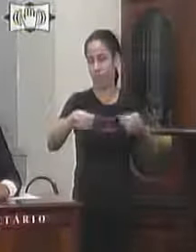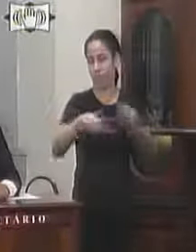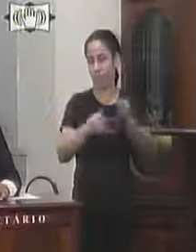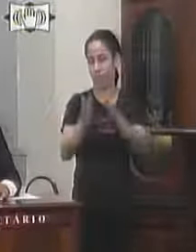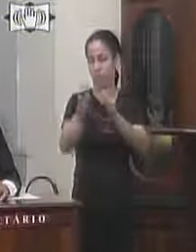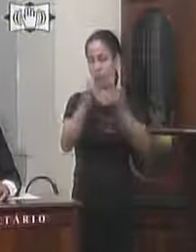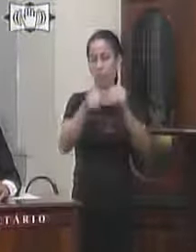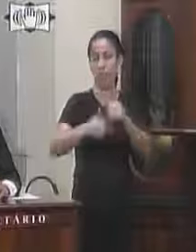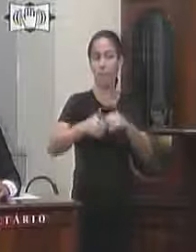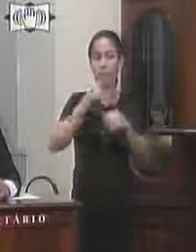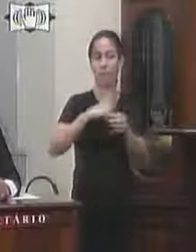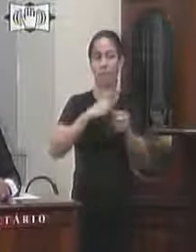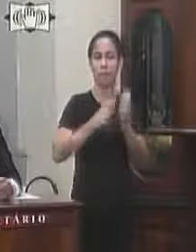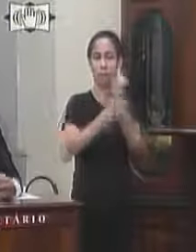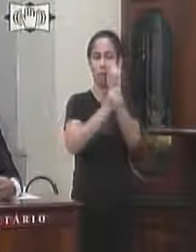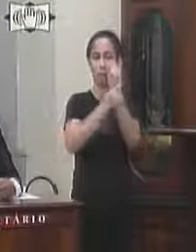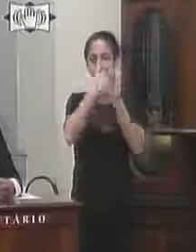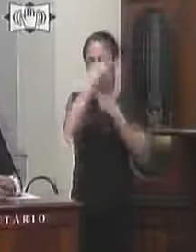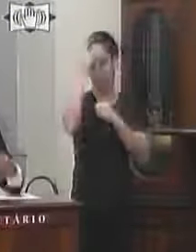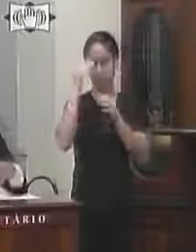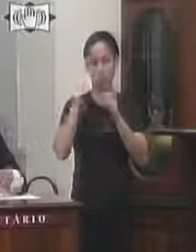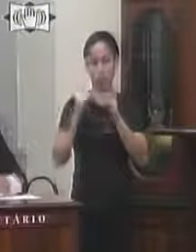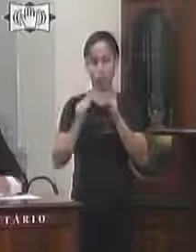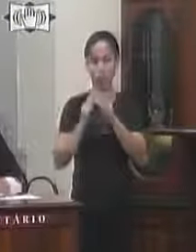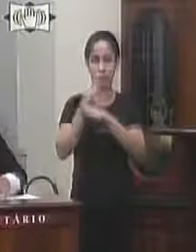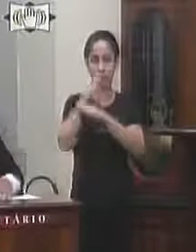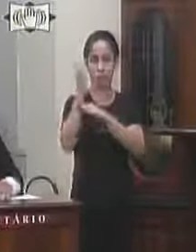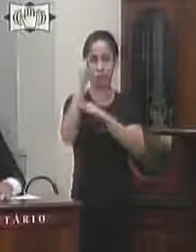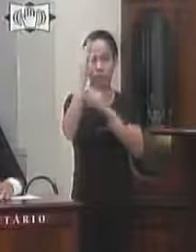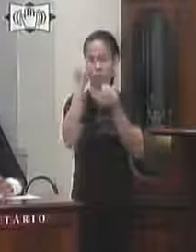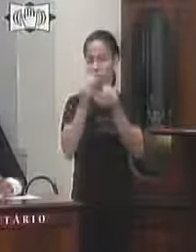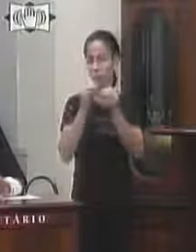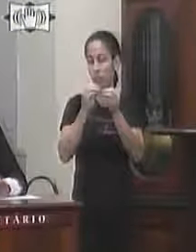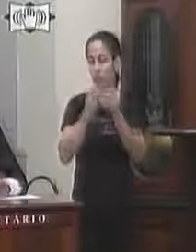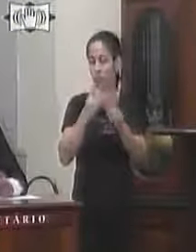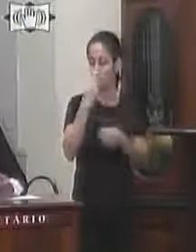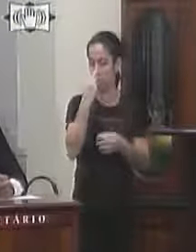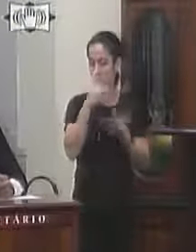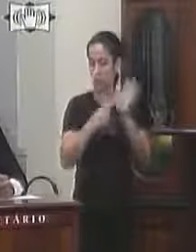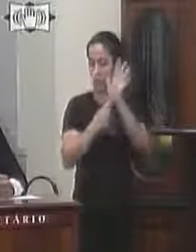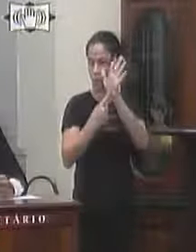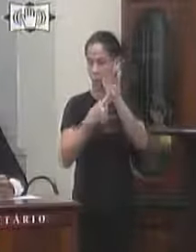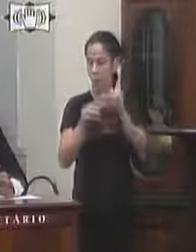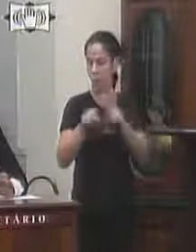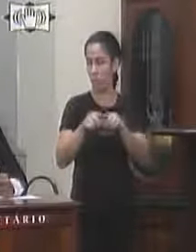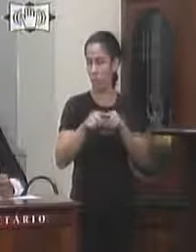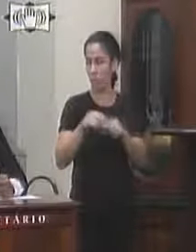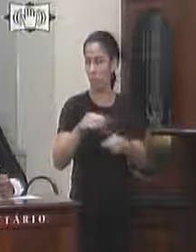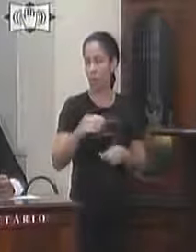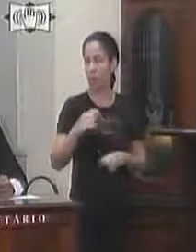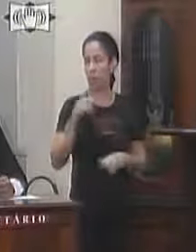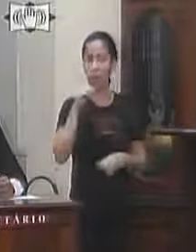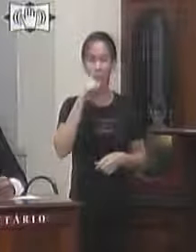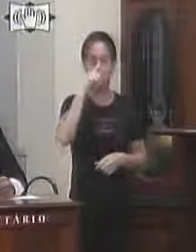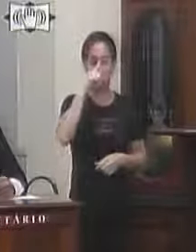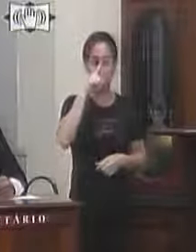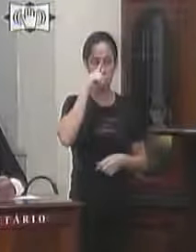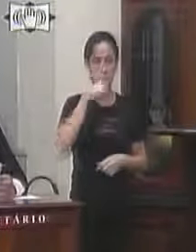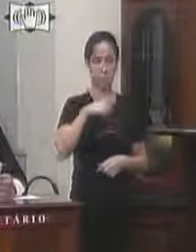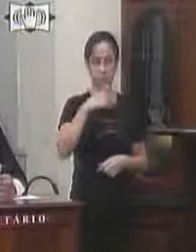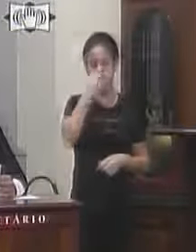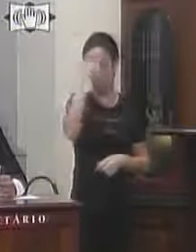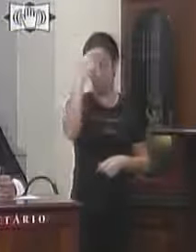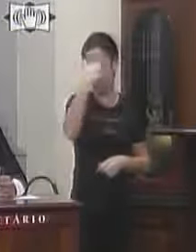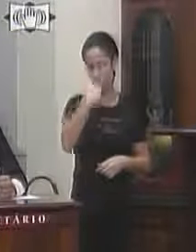irá proporcionar mais segurança às pessoas que utilizam o acesso mencionado conforme fotos já pensadas a esta observa-se que o acesso é um perigo à integridade física